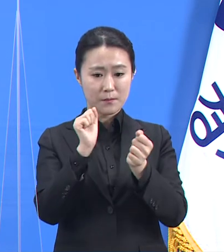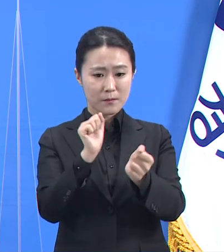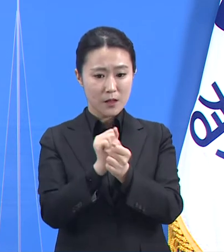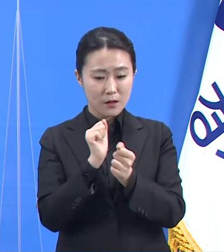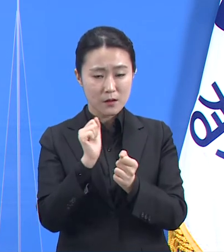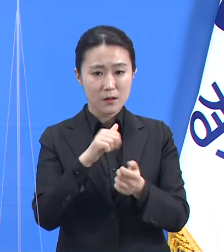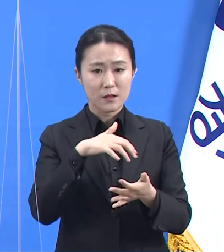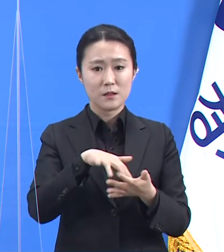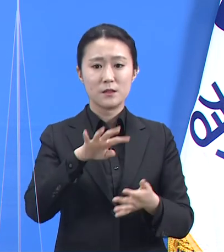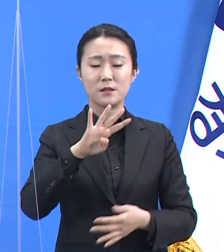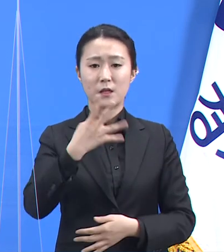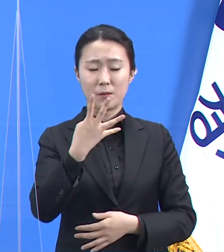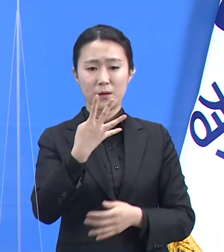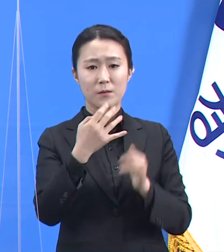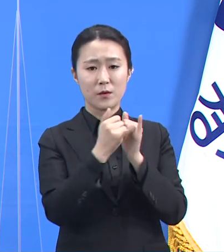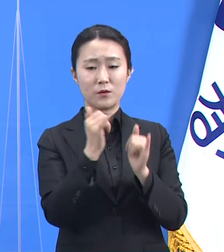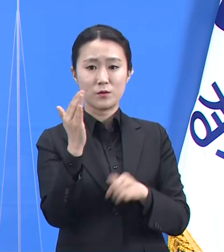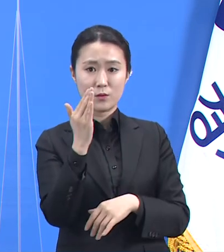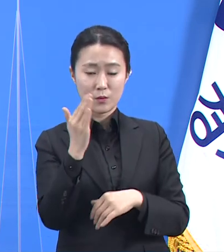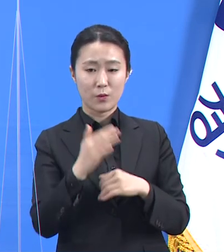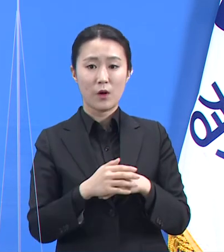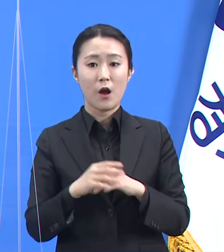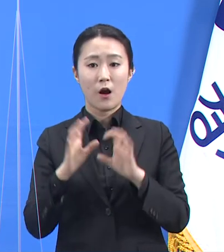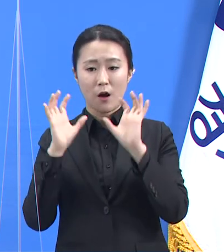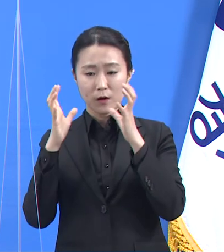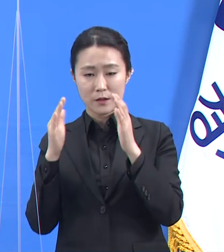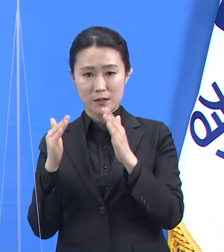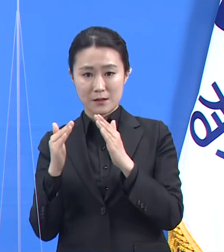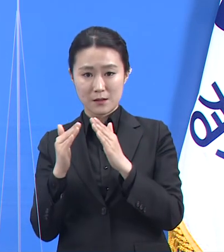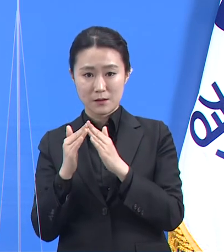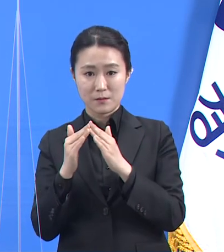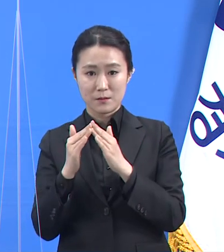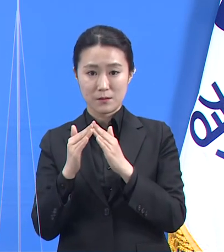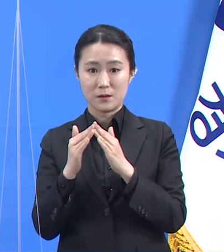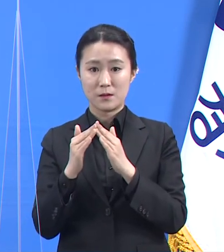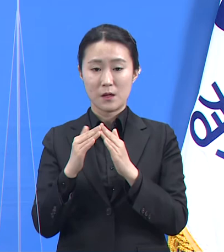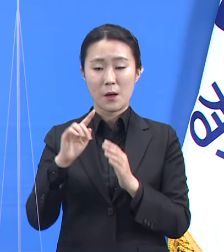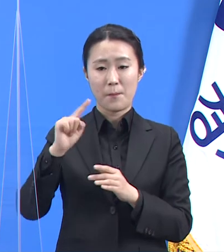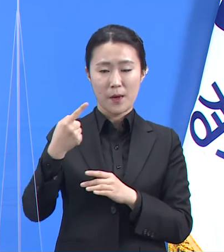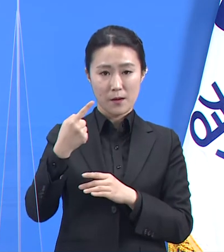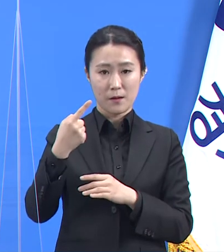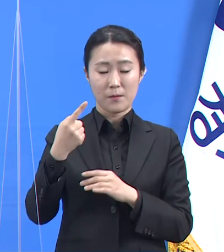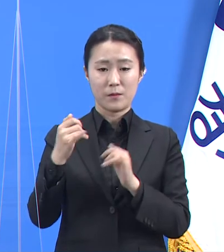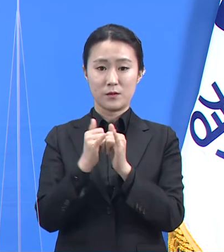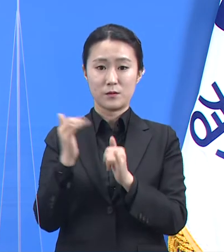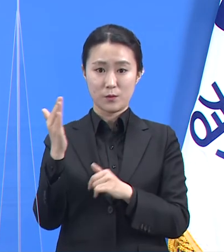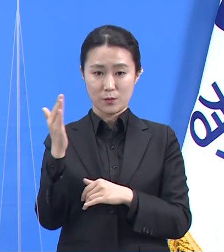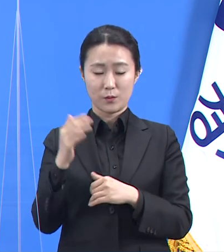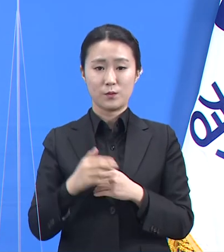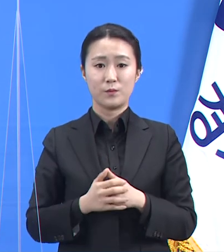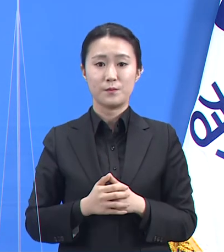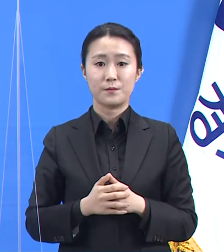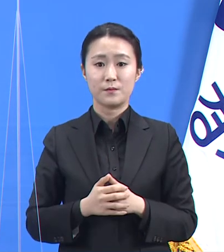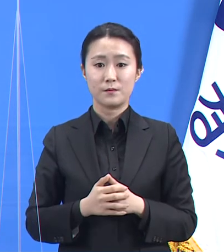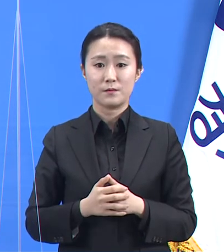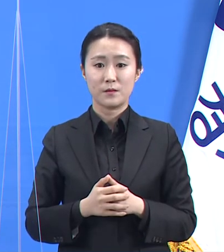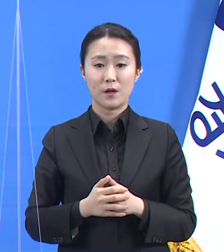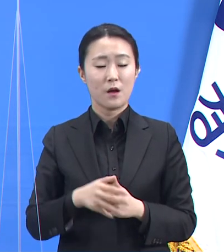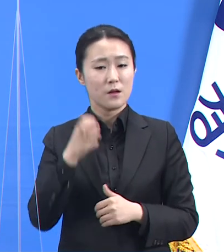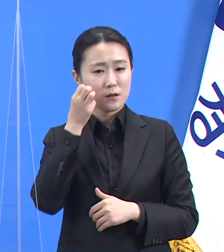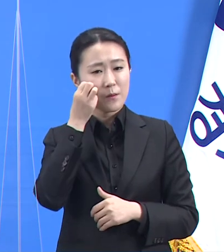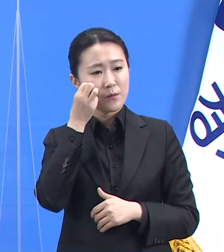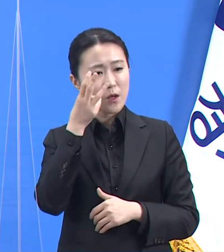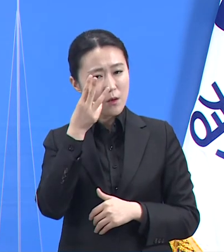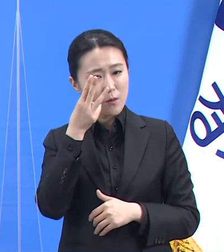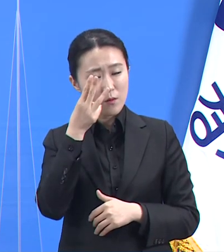182명입니다. 이 두 숫자를 합하여 498명입니다. 3개월에 조금 못 미치는